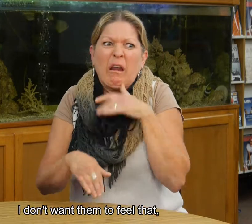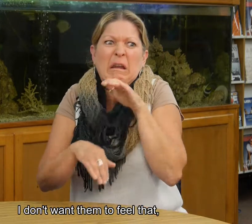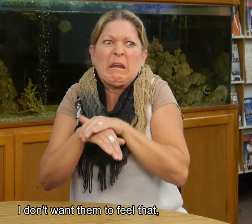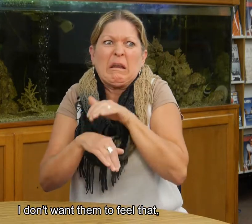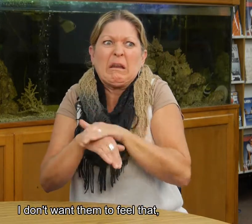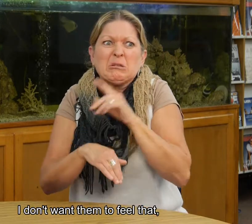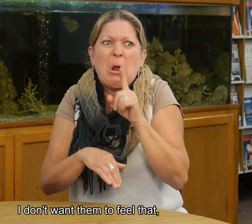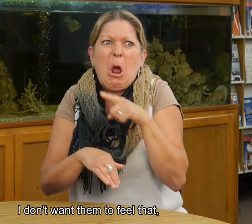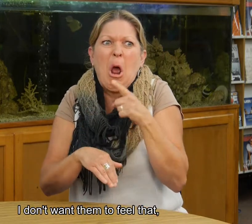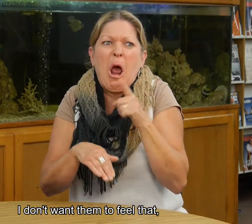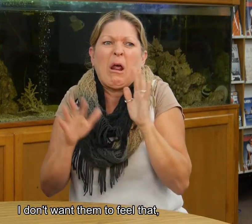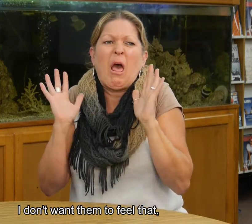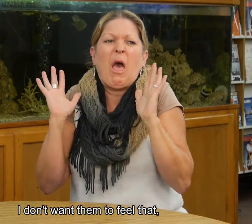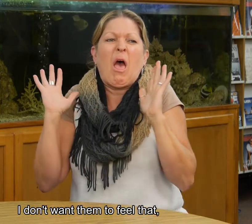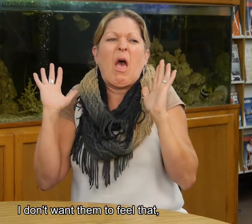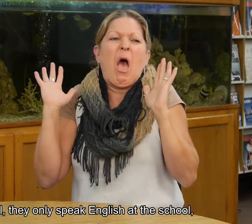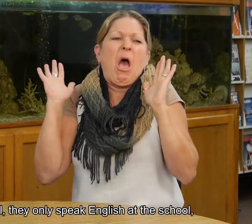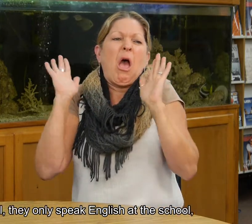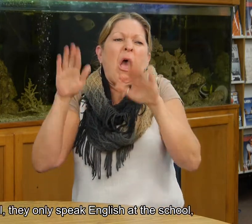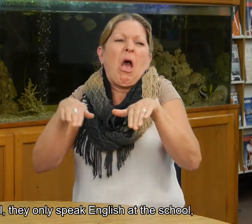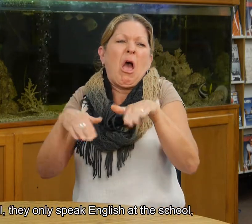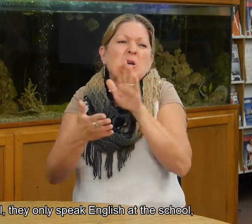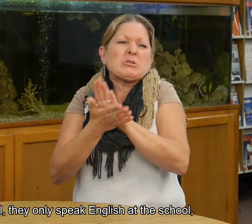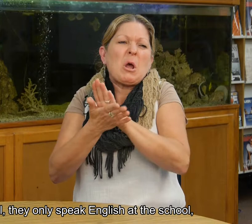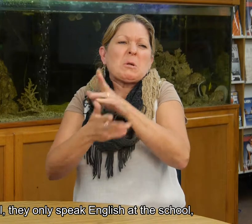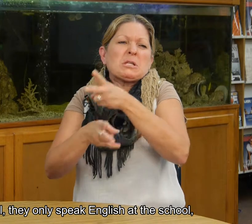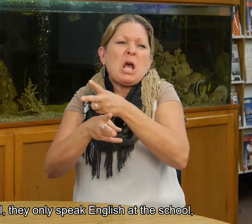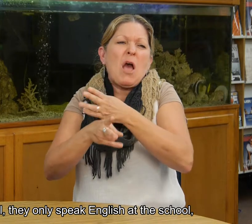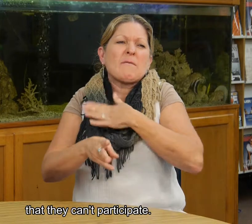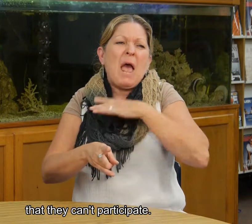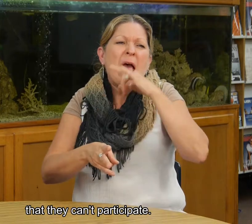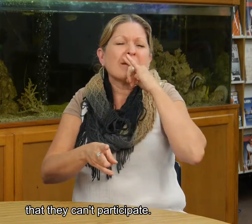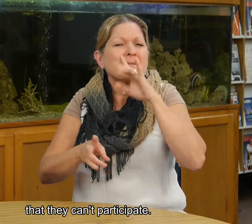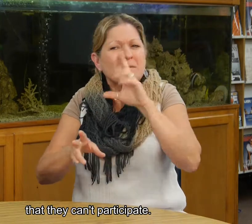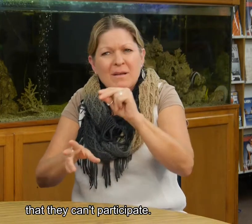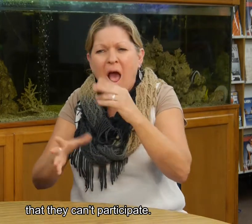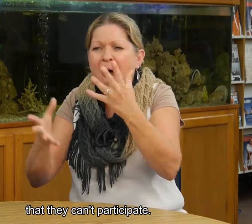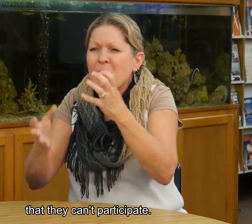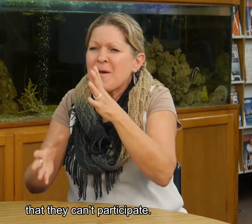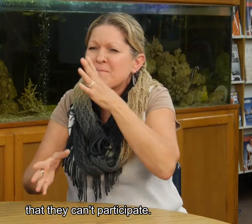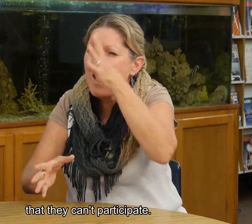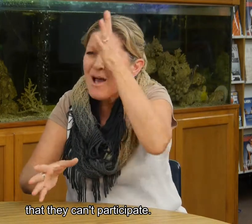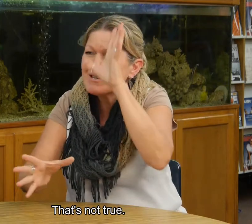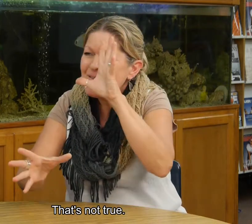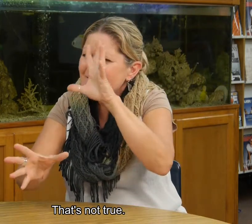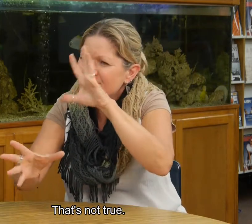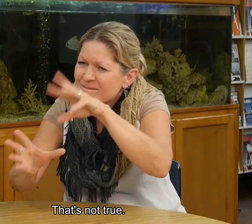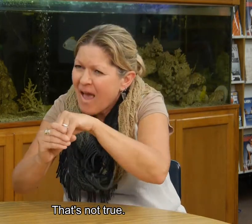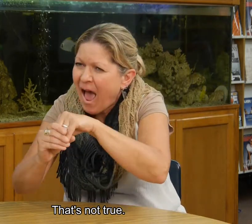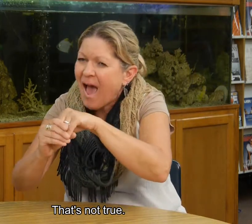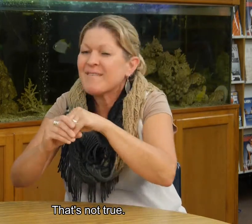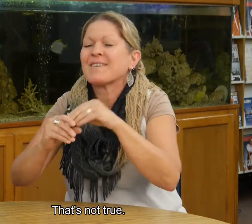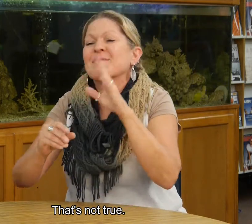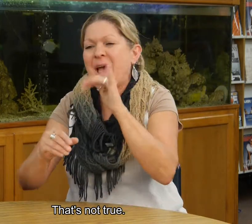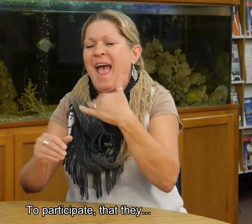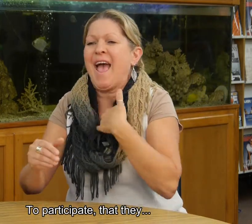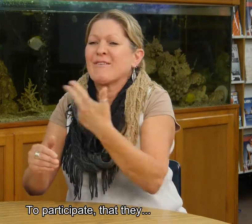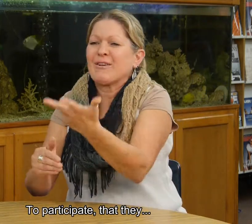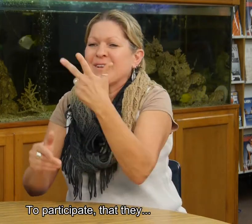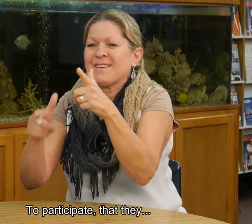Que no se sientan que, pues, solamente hablan inglés en la escuela, que ellos no pueden formar parte. Eso no es cierto. Que formen parte, que